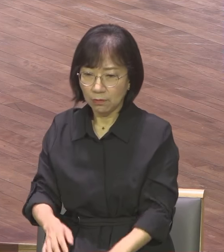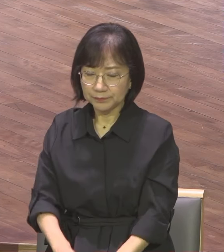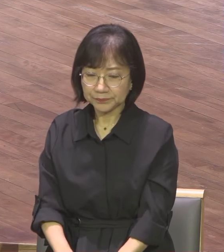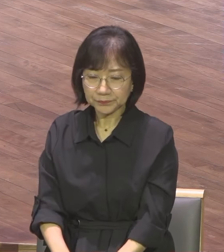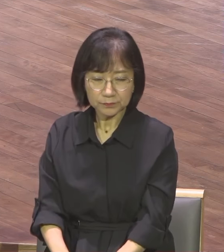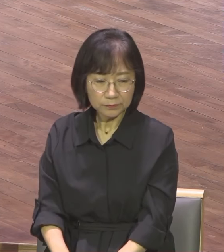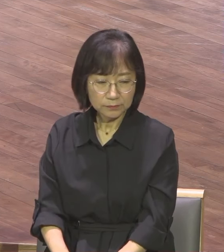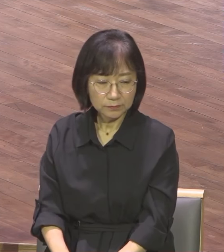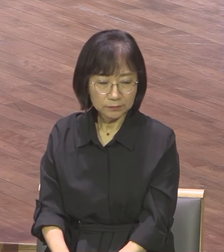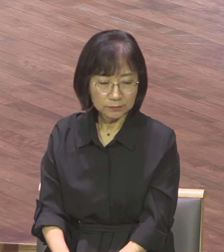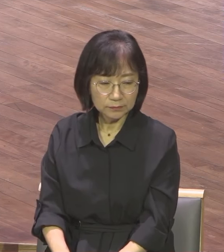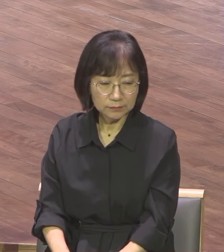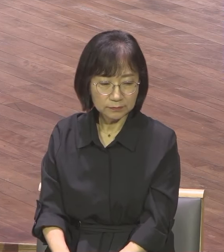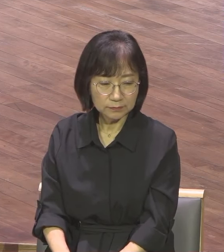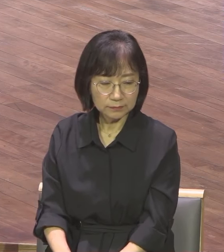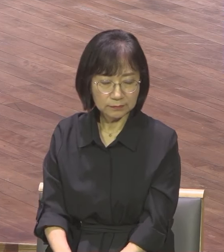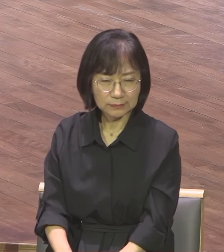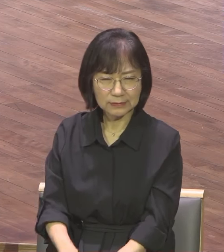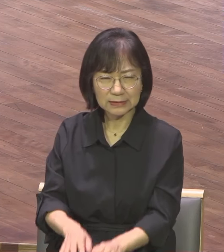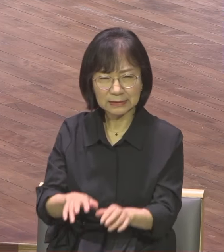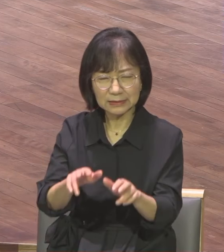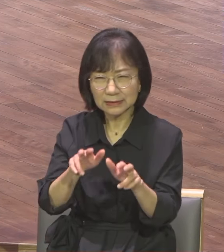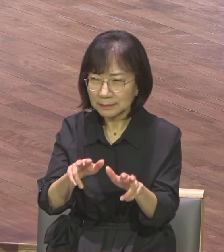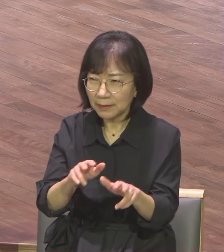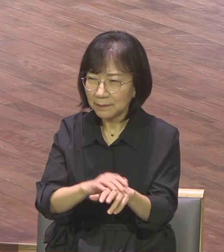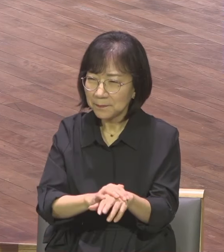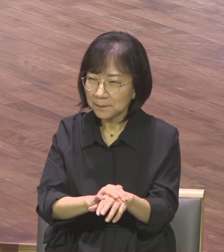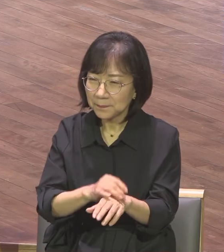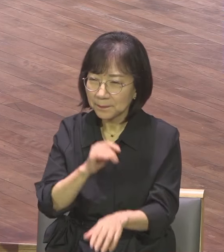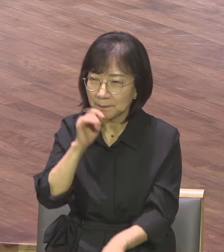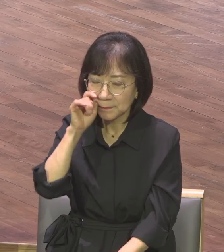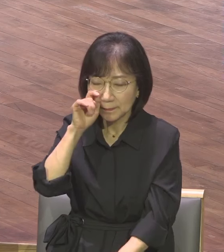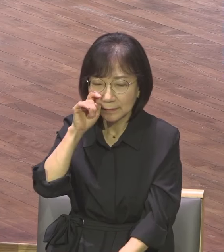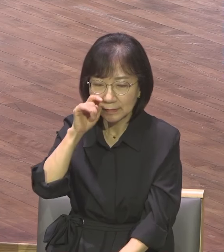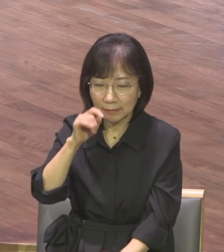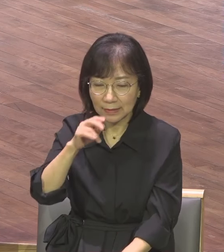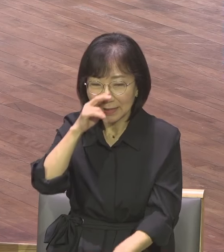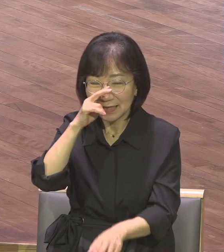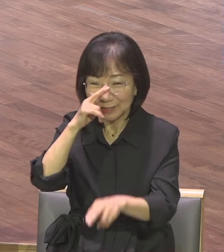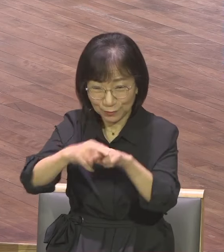말하면 사우디아라비아의 이슬람의 성지 메카와 같은 곳입니다 더 심한 지역이에요